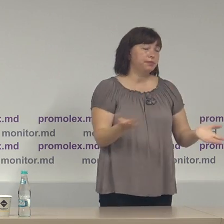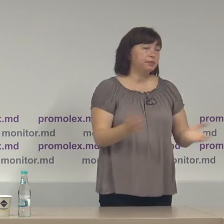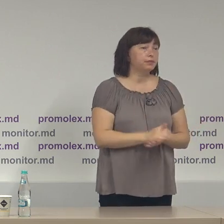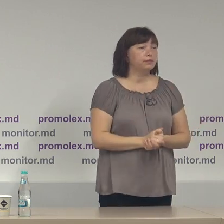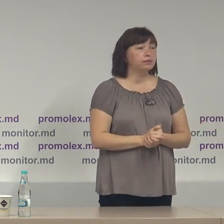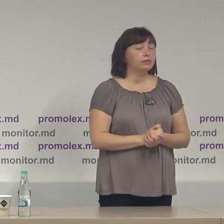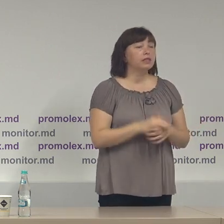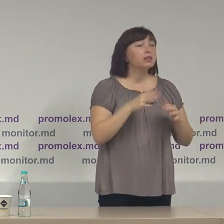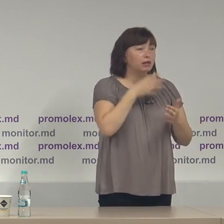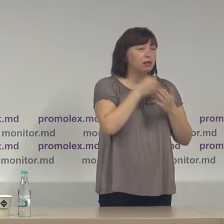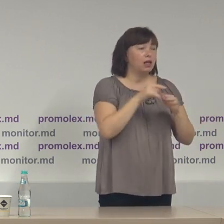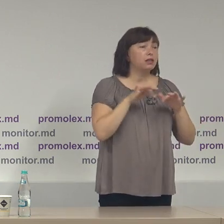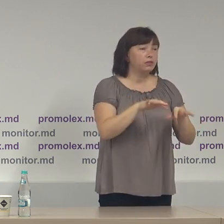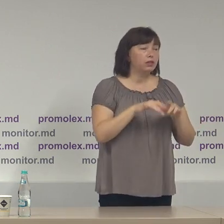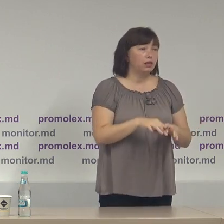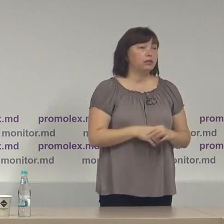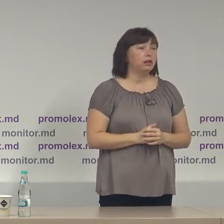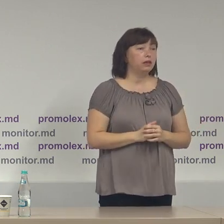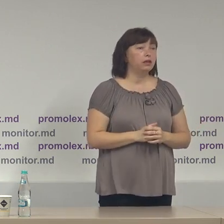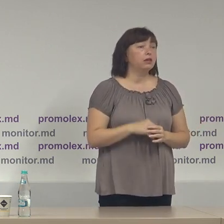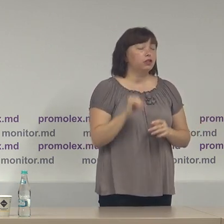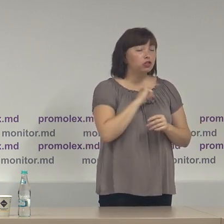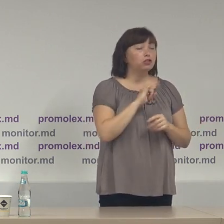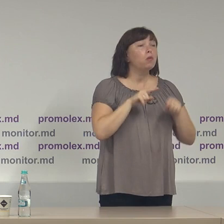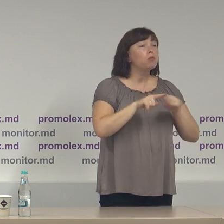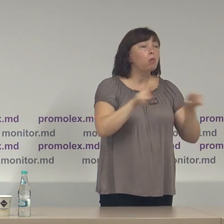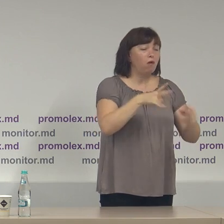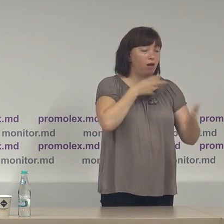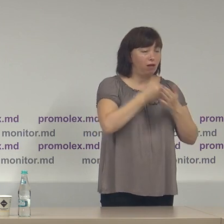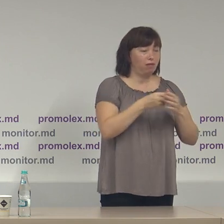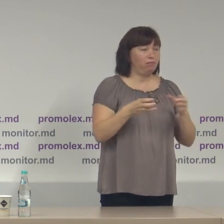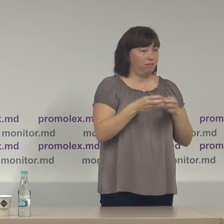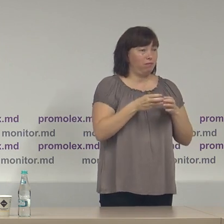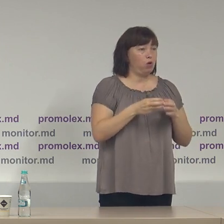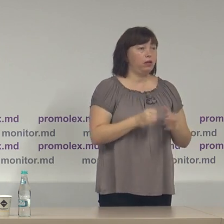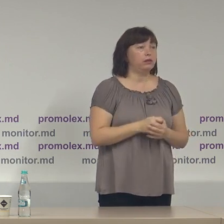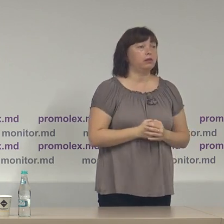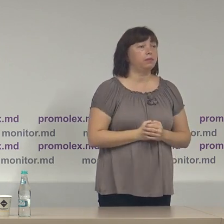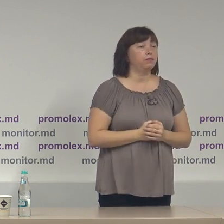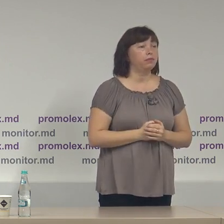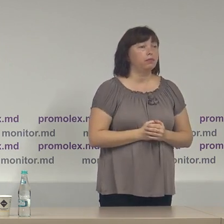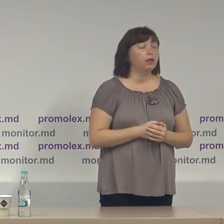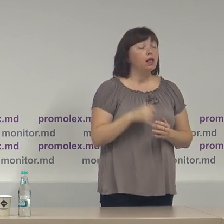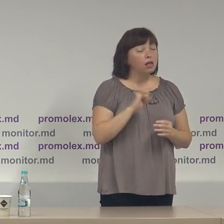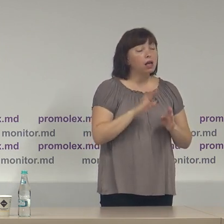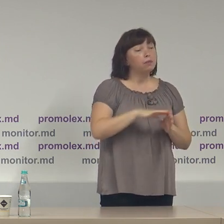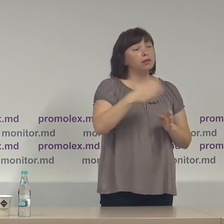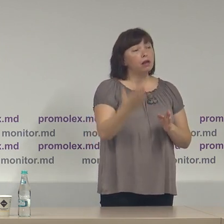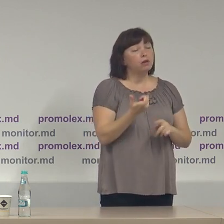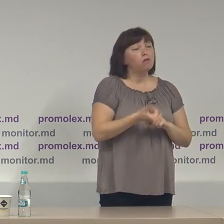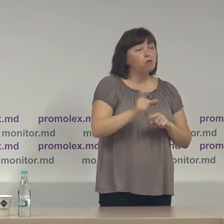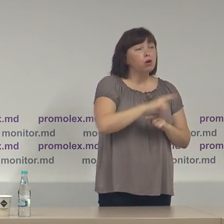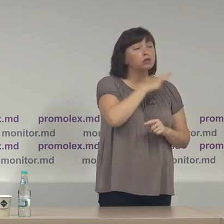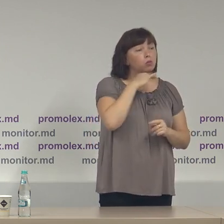în activitățile lor de campanie și de promovare politică iar pe de altă parte sunt